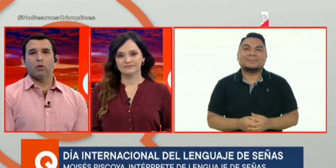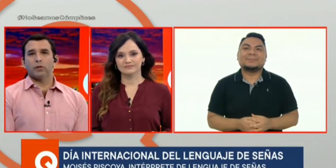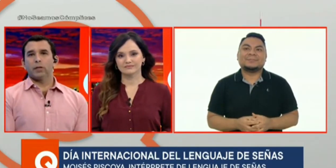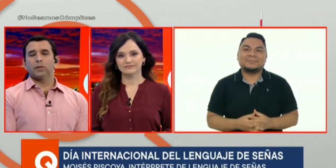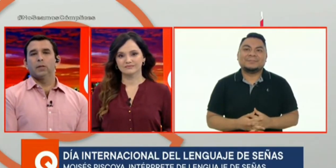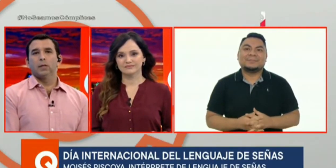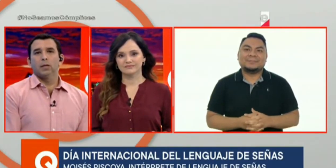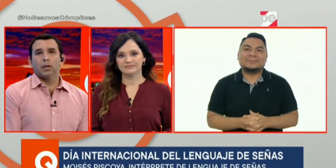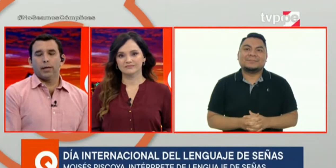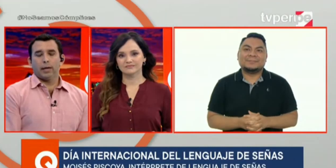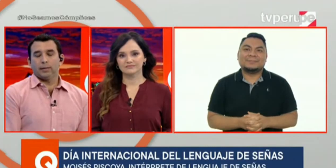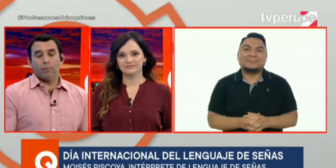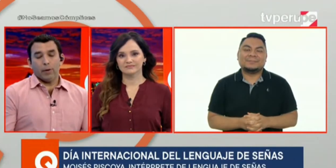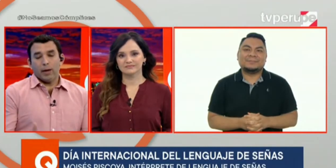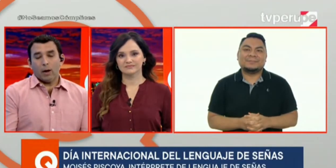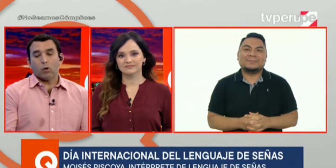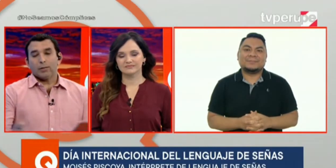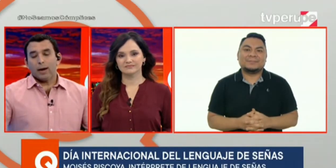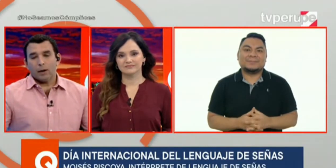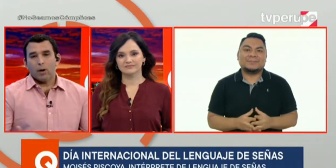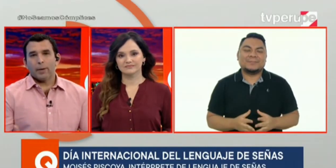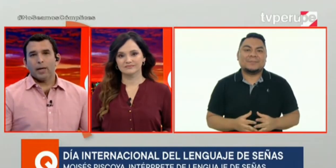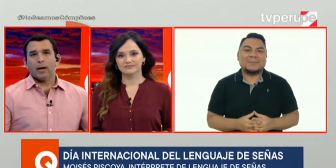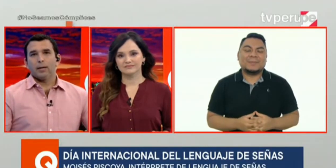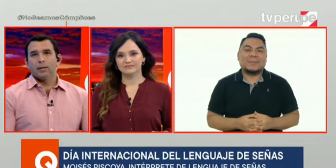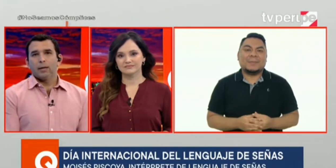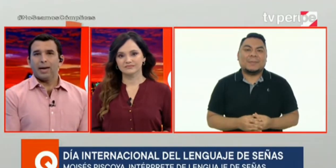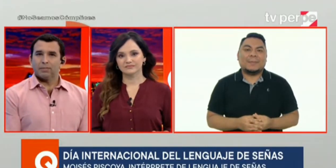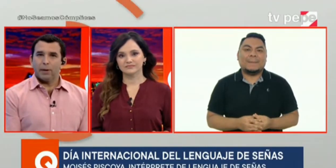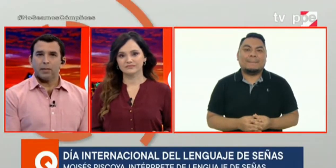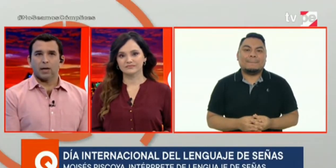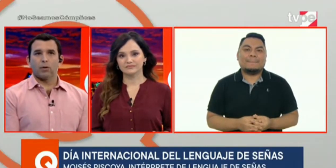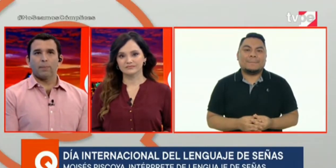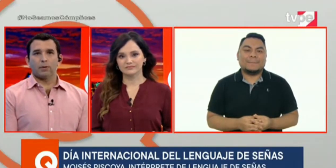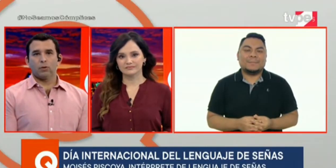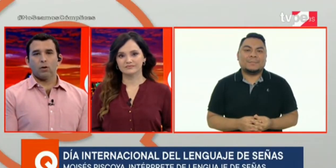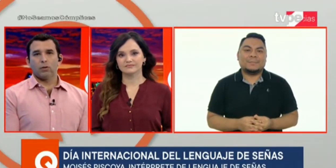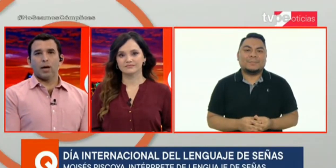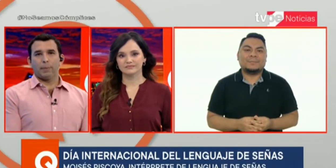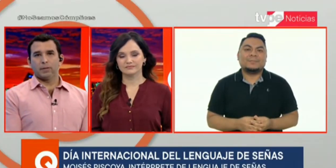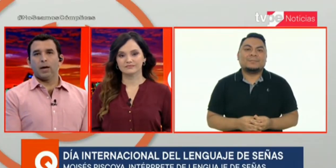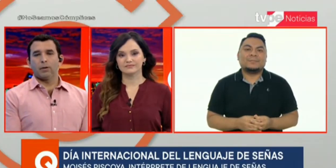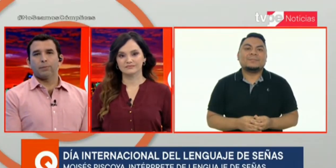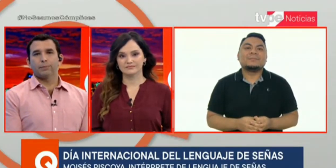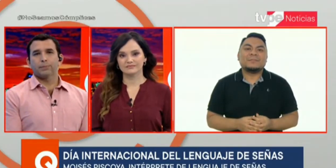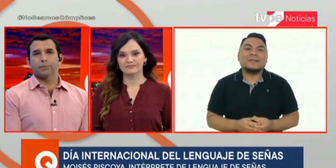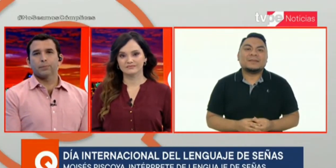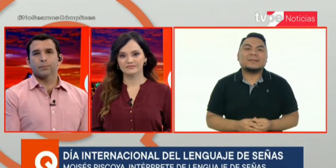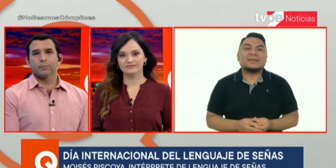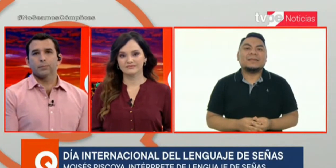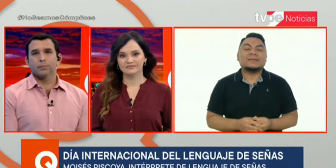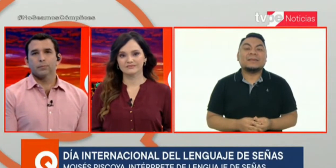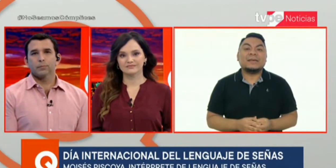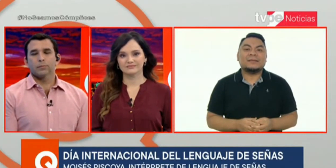Moisés, que se pueden acortar de alguna manera las brechas con las personas con discapacidad, ¿no? Sí, así es.